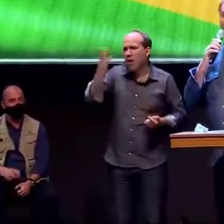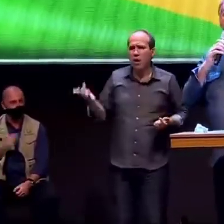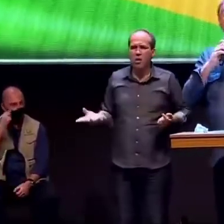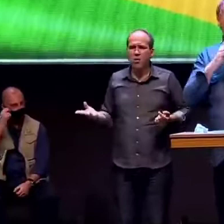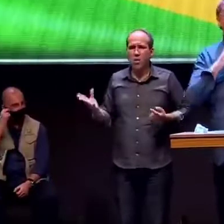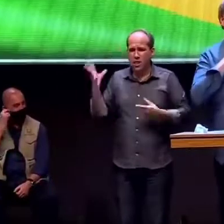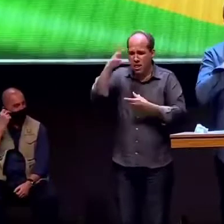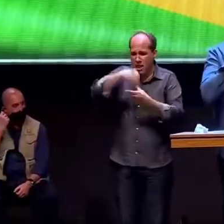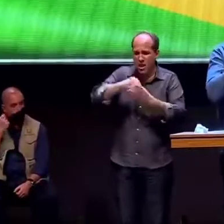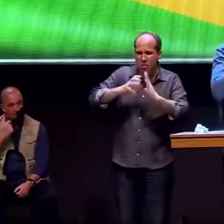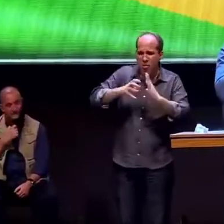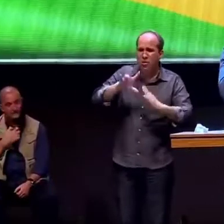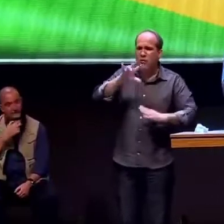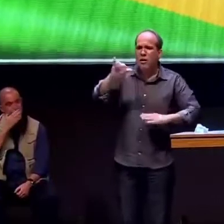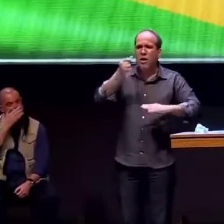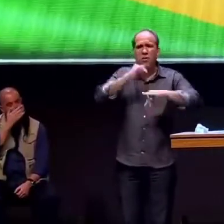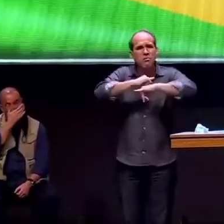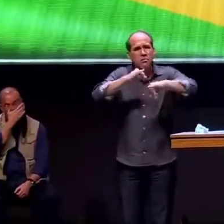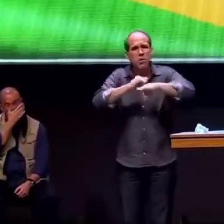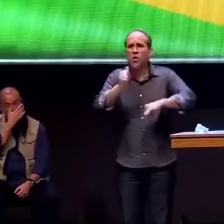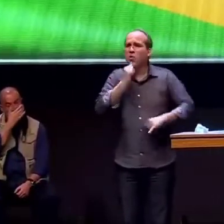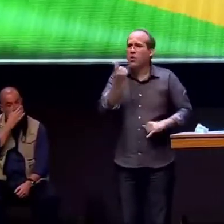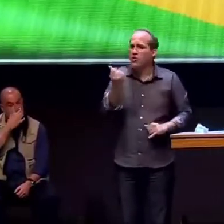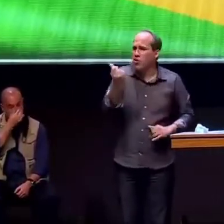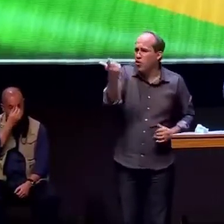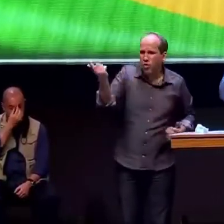vai fazer uma campanha sem recurso